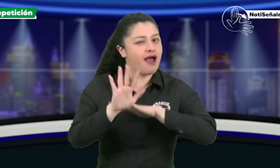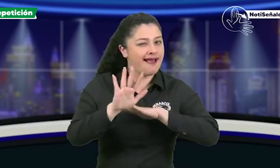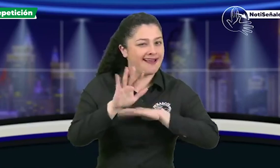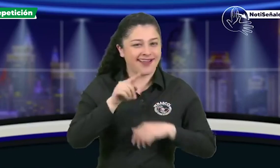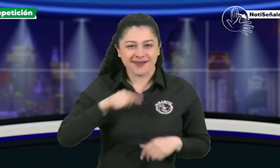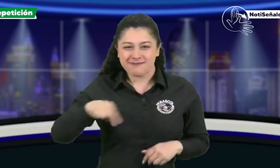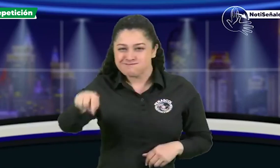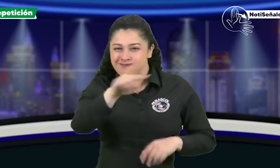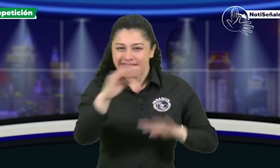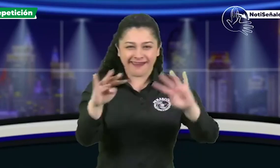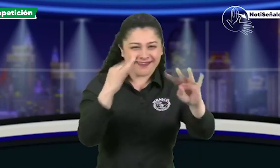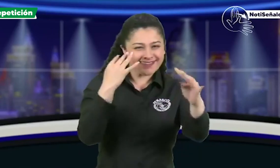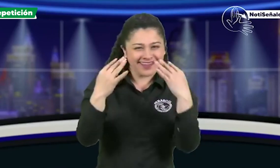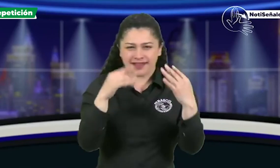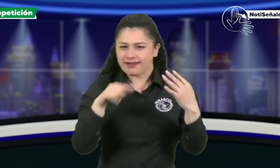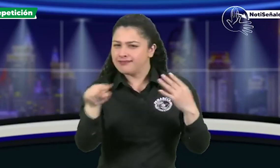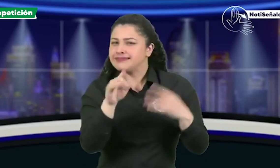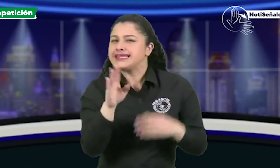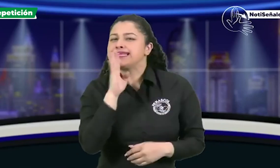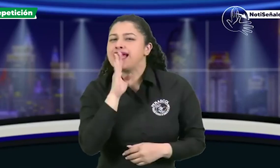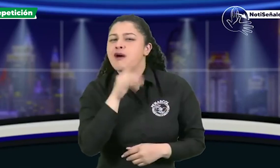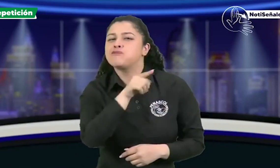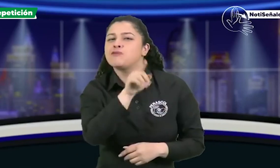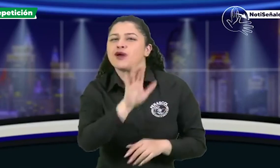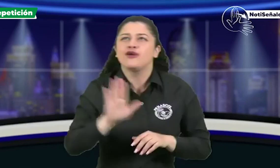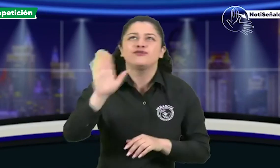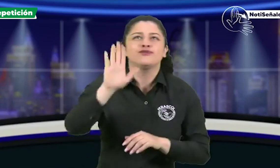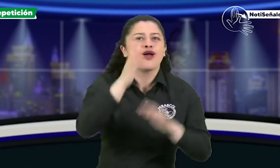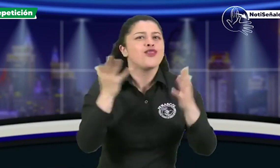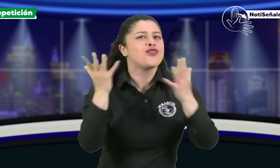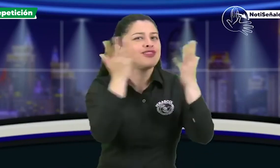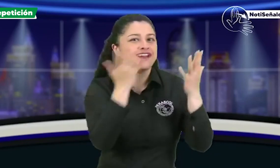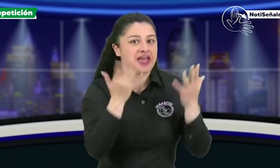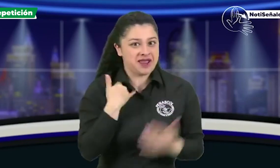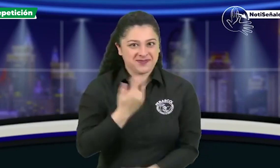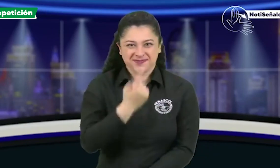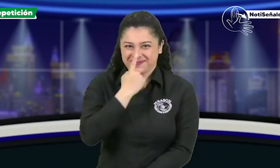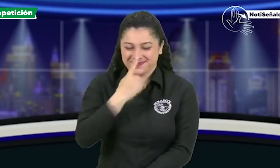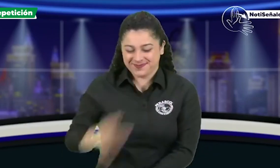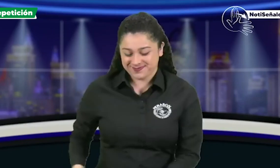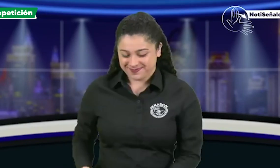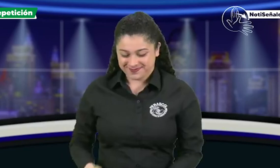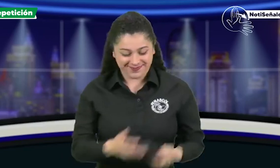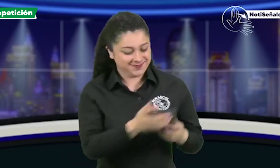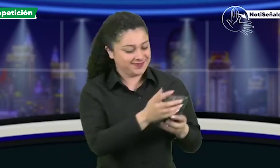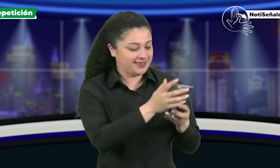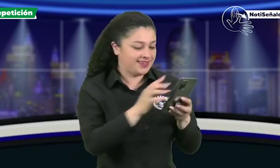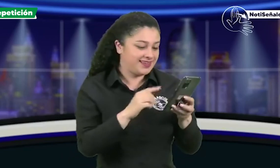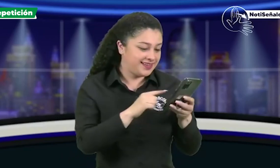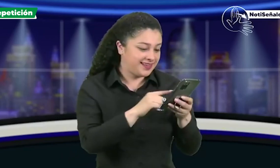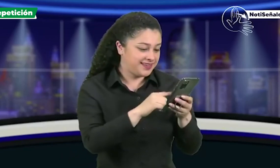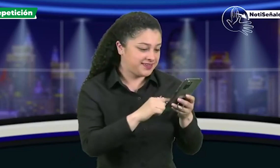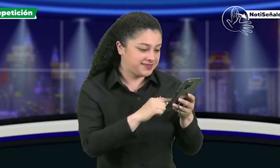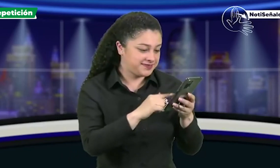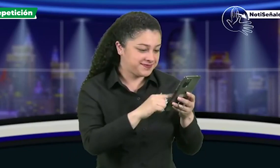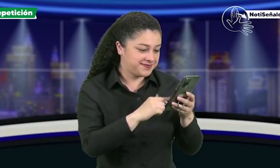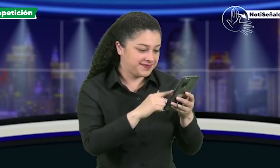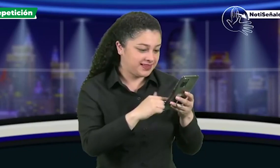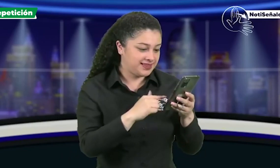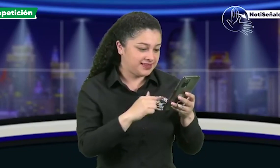Bueno, ahora continuamos con todas las personas que nos siguen viendo. Queremos saber de qué ciudades se conectan con nosotros.